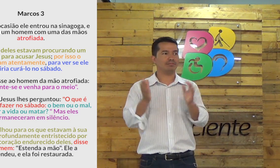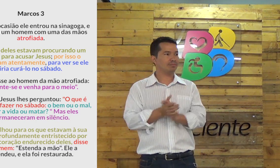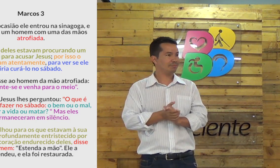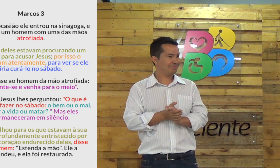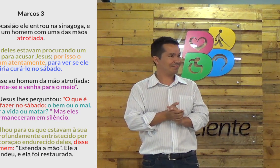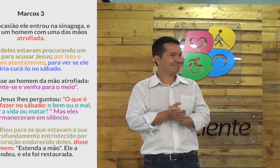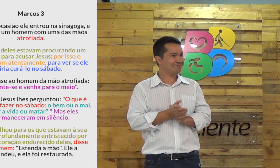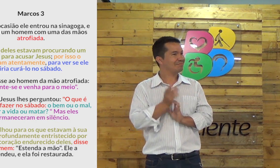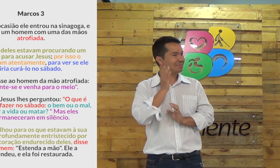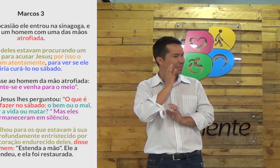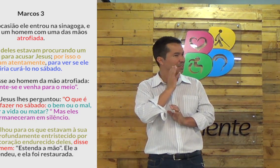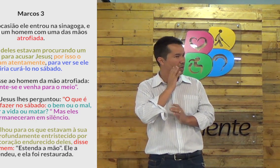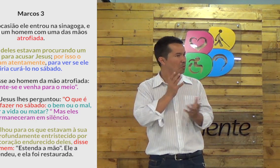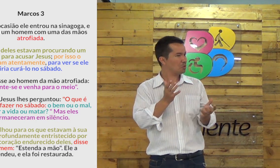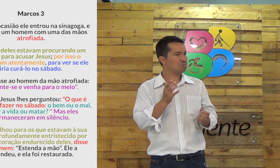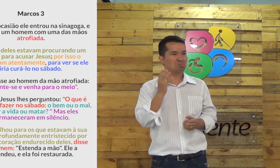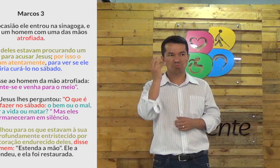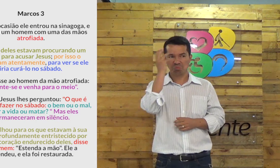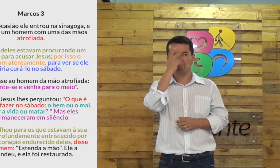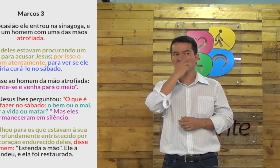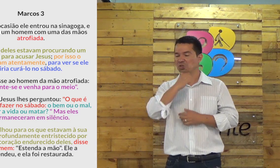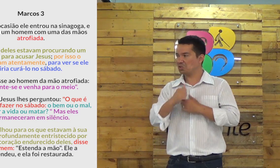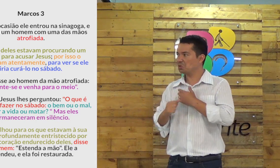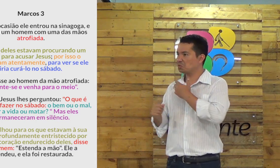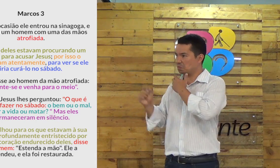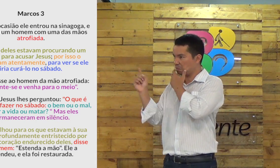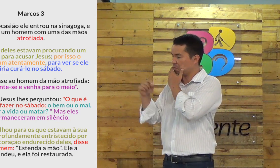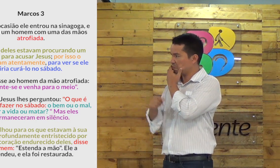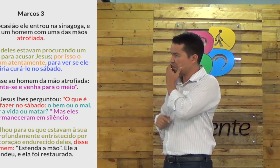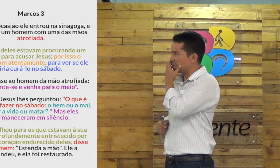A mão foi transformada. Restaurada. Que bonito, né?